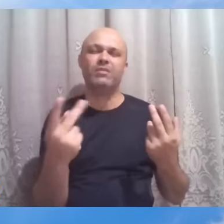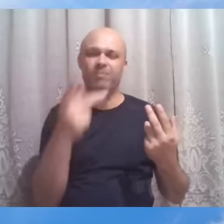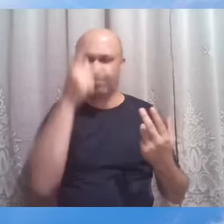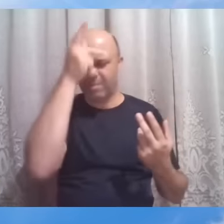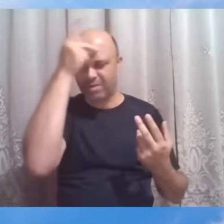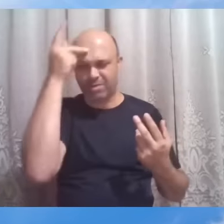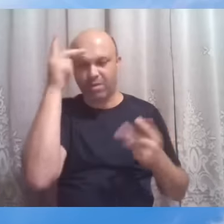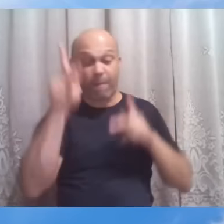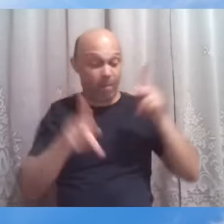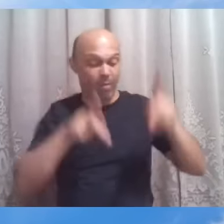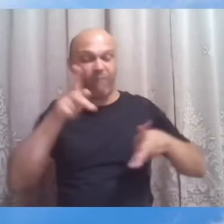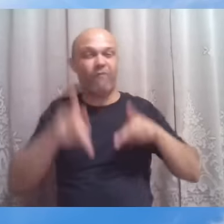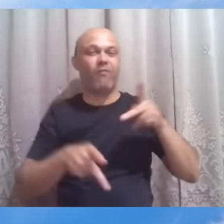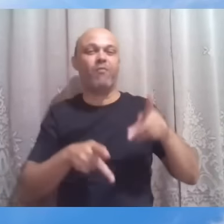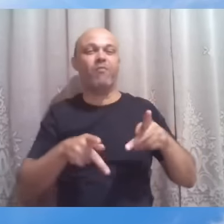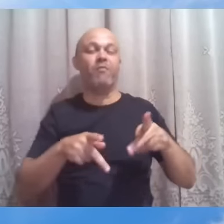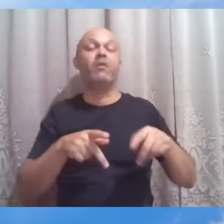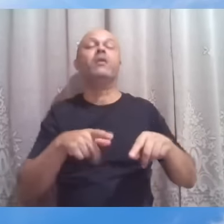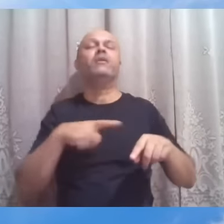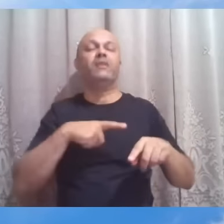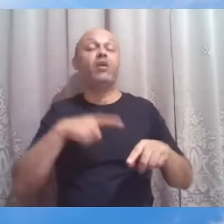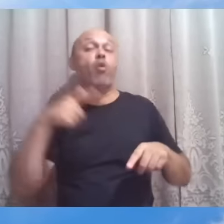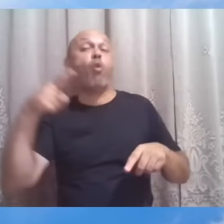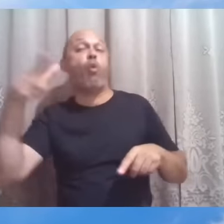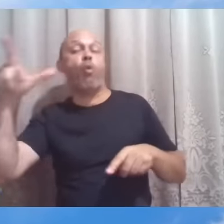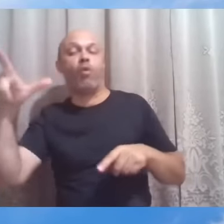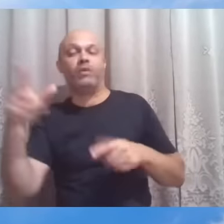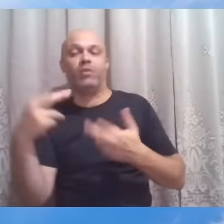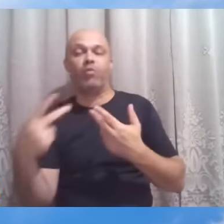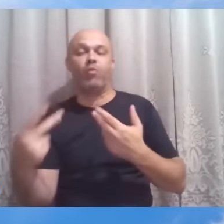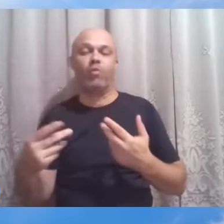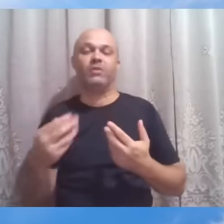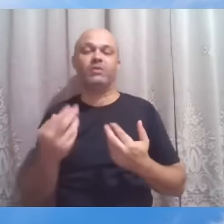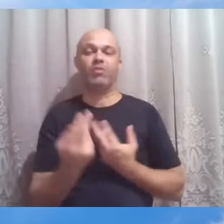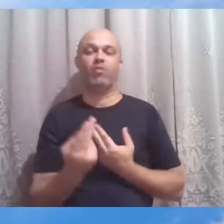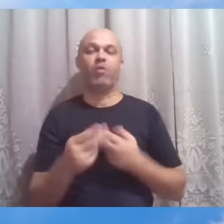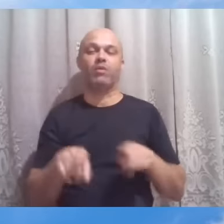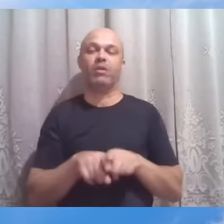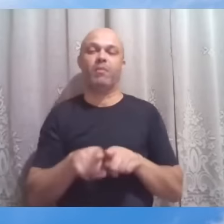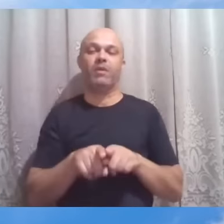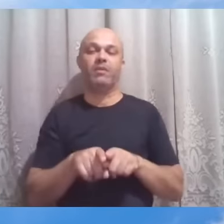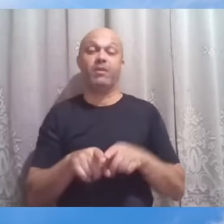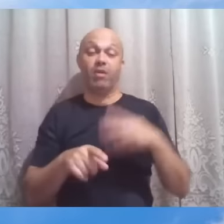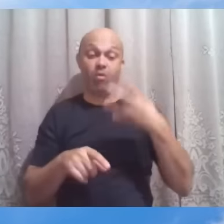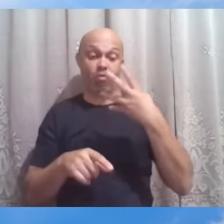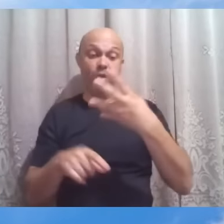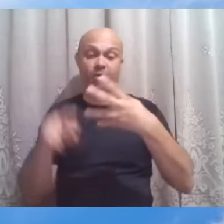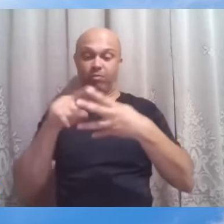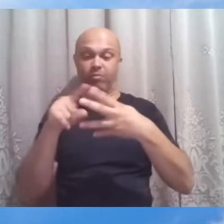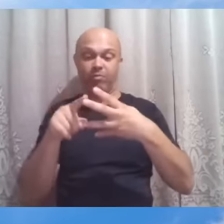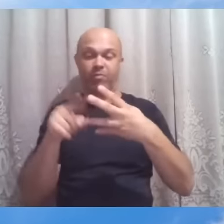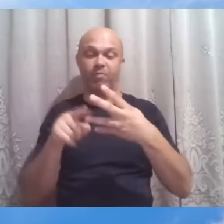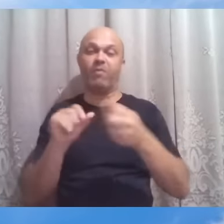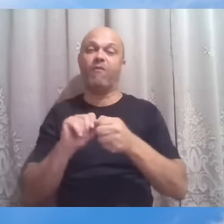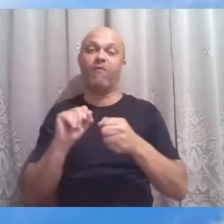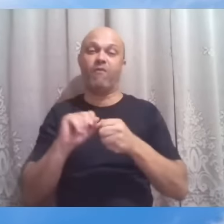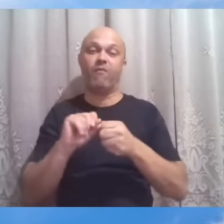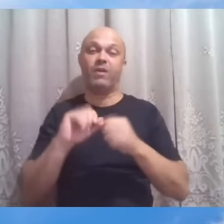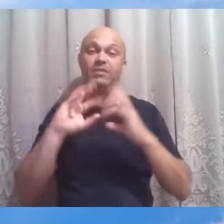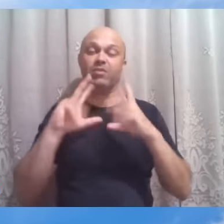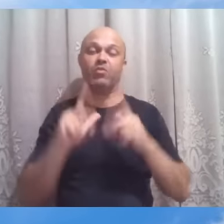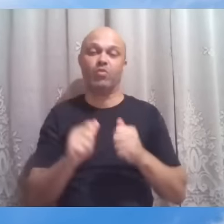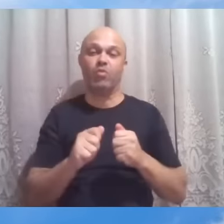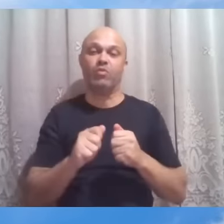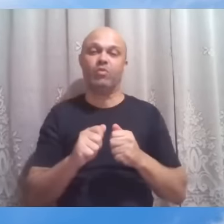Só que há um outro elemento em comum também. Os quatro fazem de tudo. Perseveram de todas as maneiras para chegar